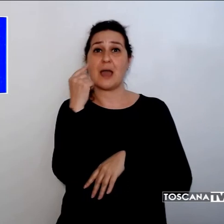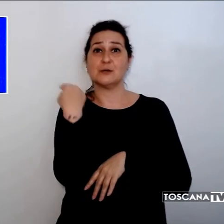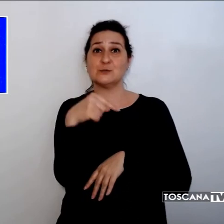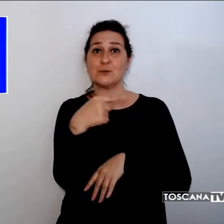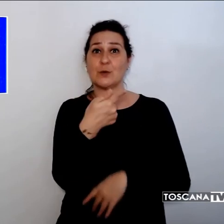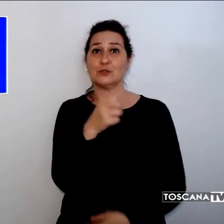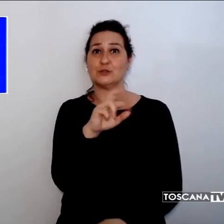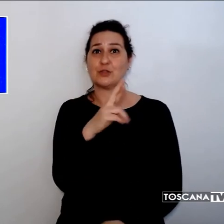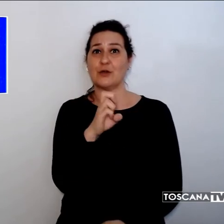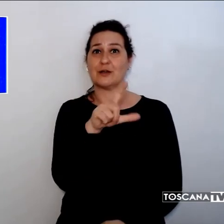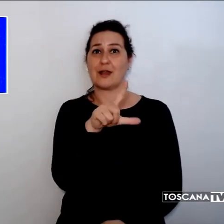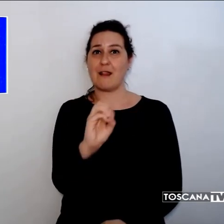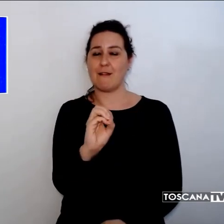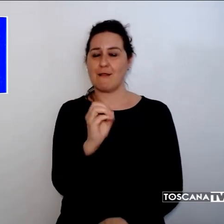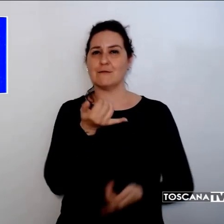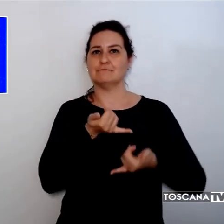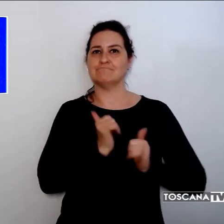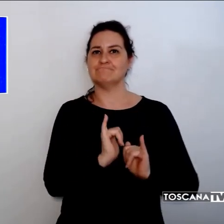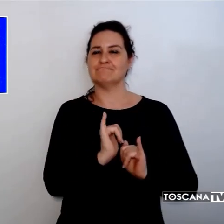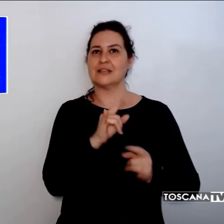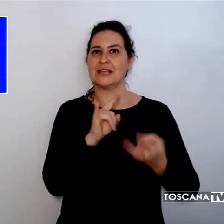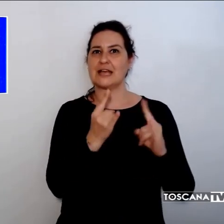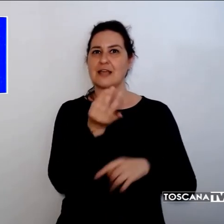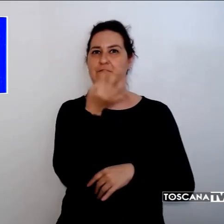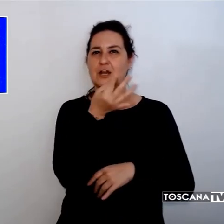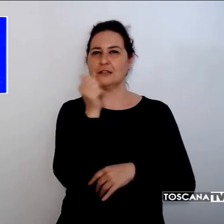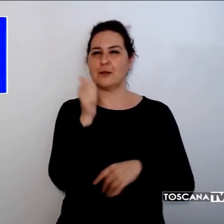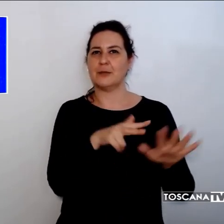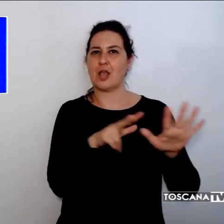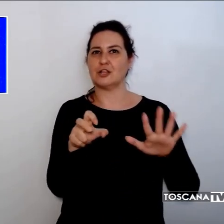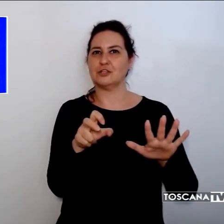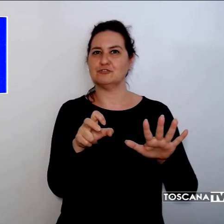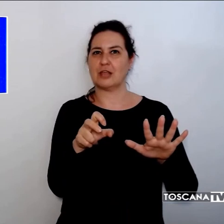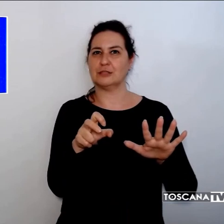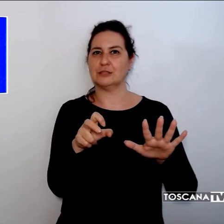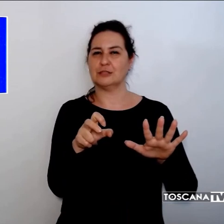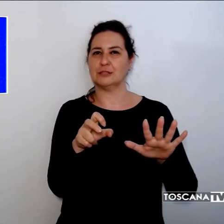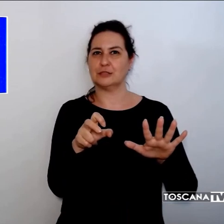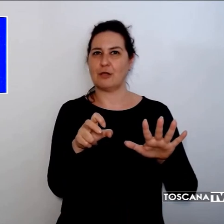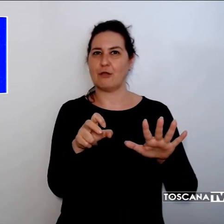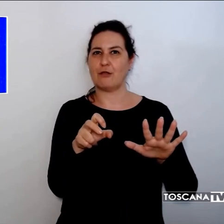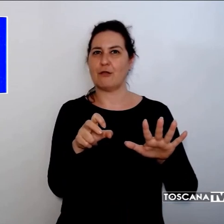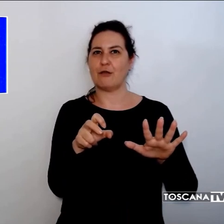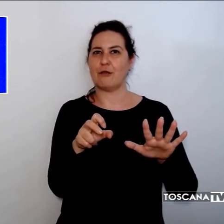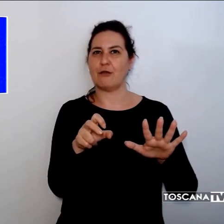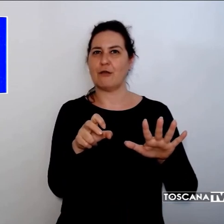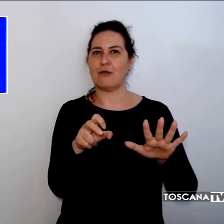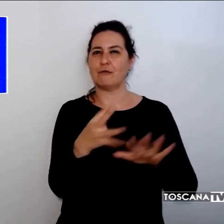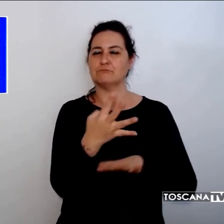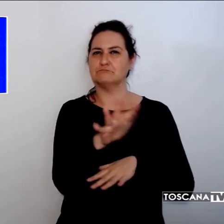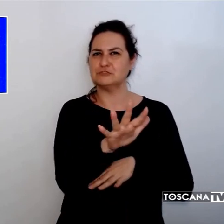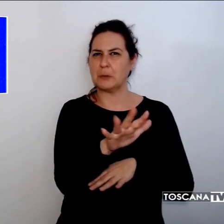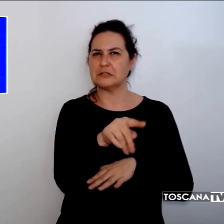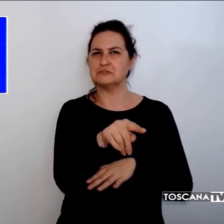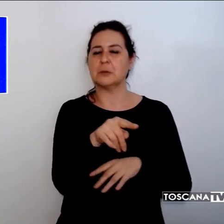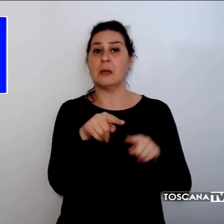Castelfiorentino nel 1885 e anche dopo il trasferimento della famiglia a Ponte a